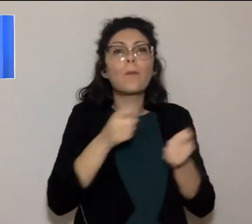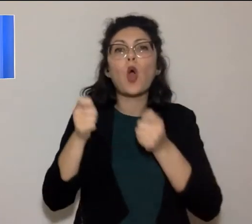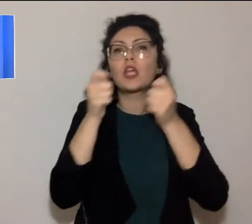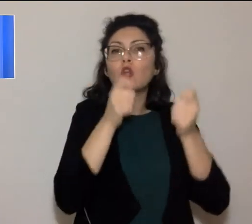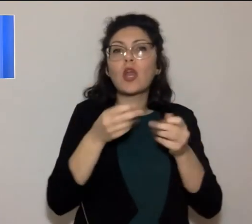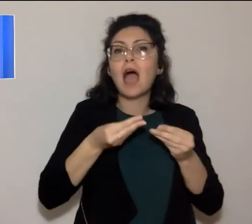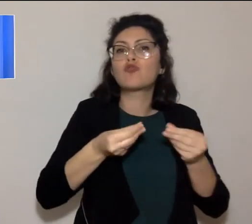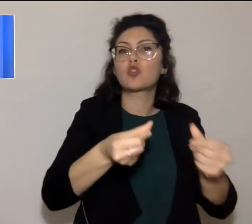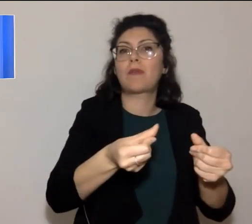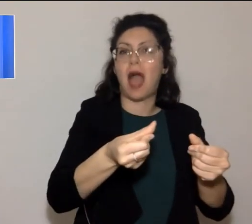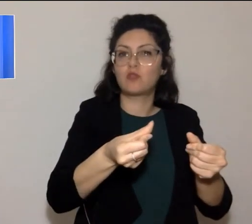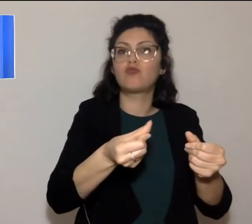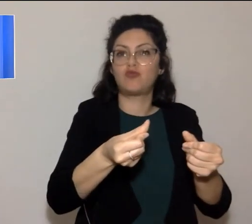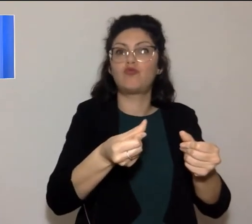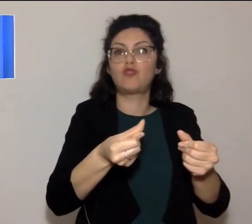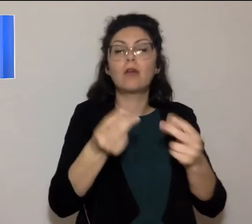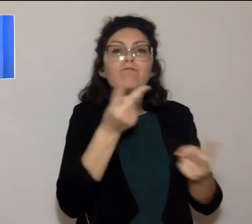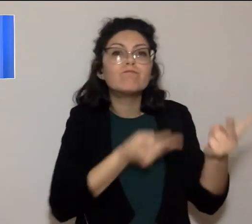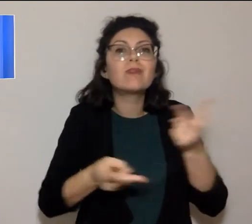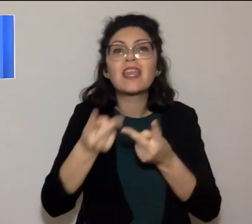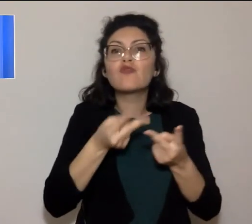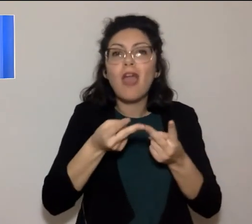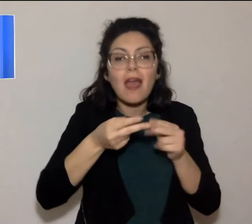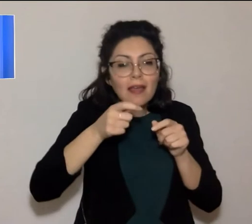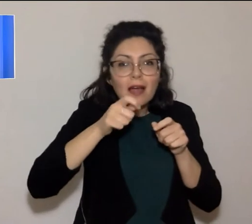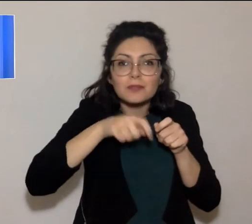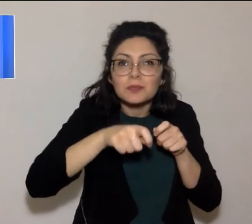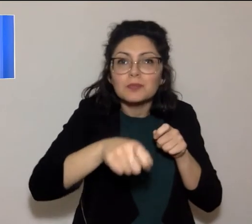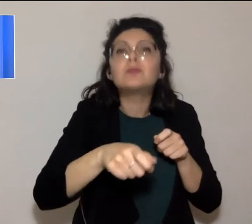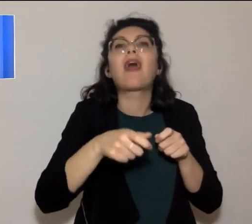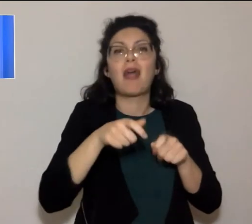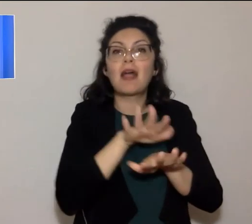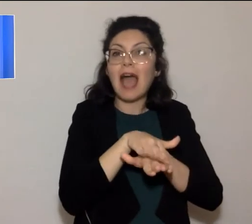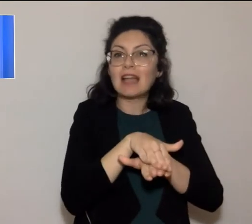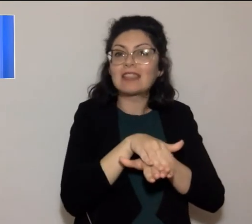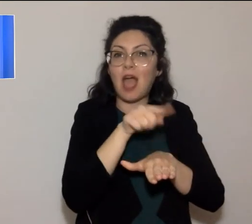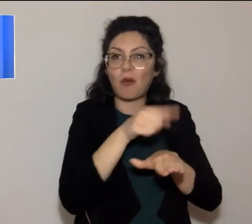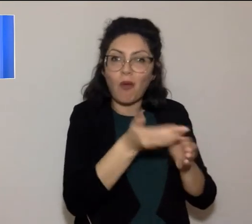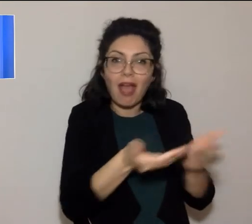sabbia, alla ricerca delle tracce di tartarughe marine che portano ai loro nivi.